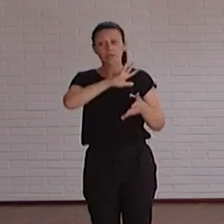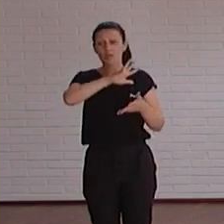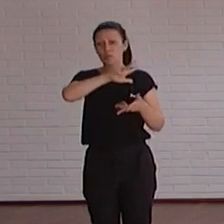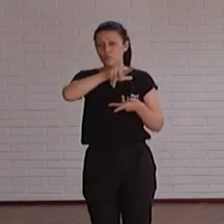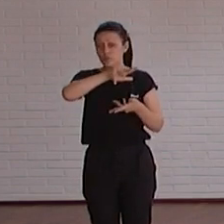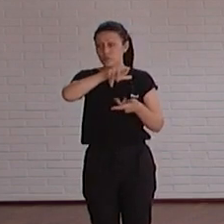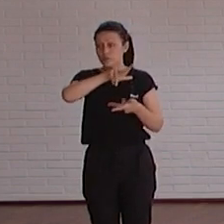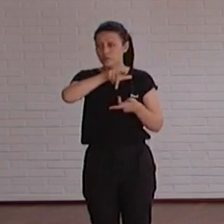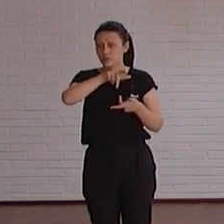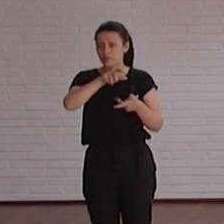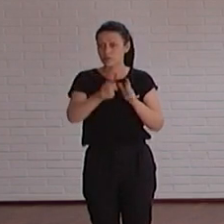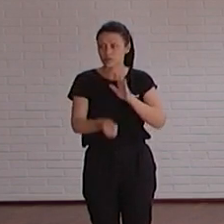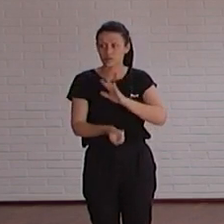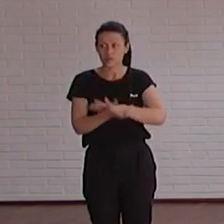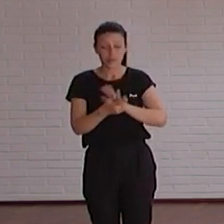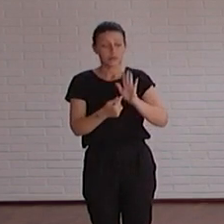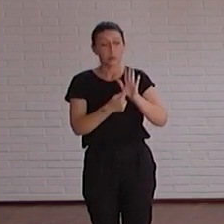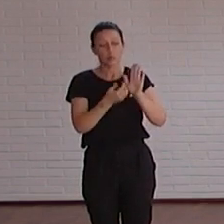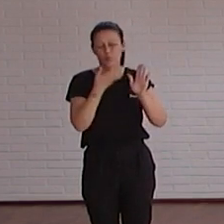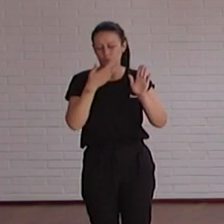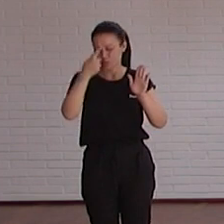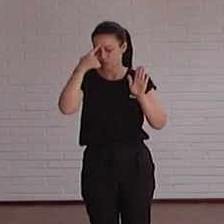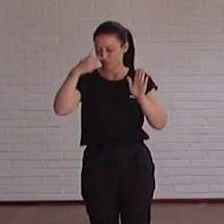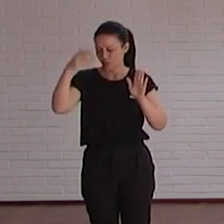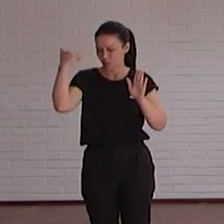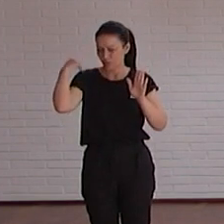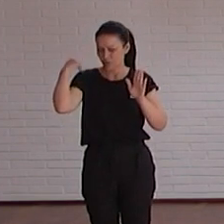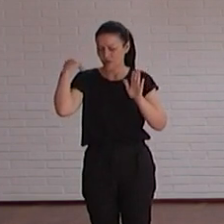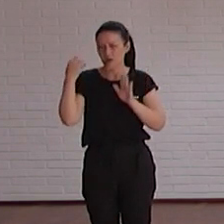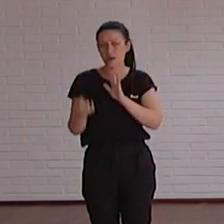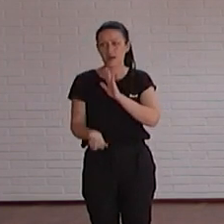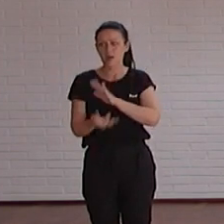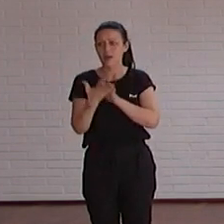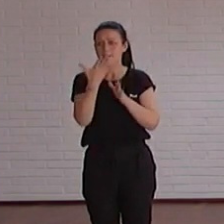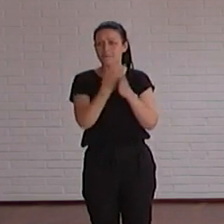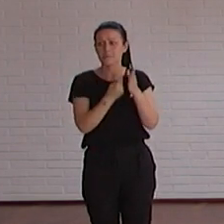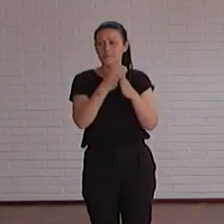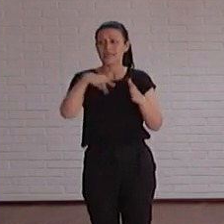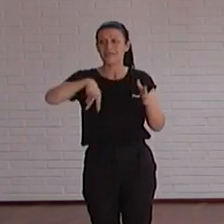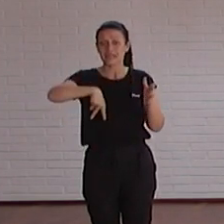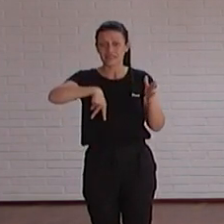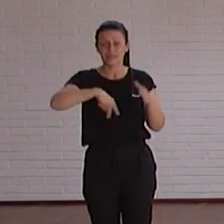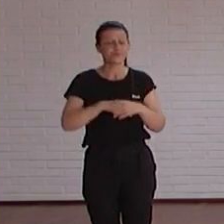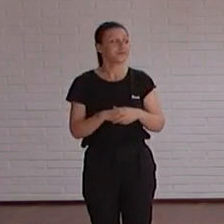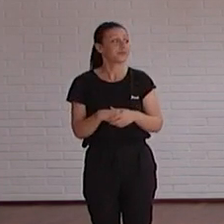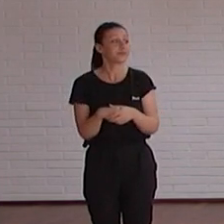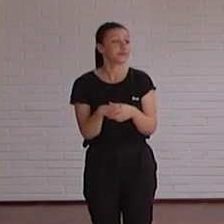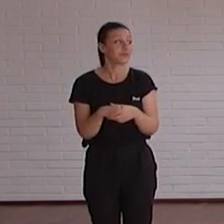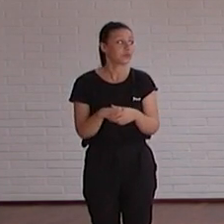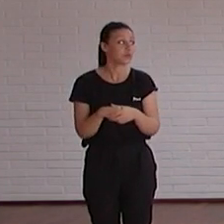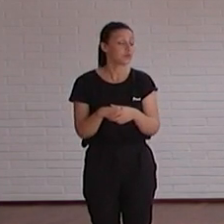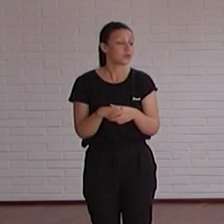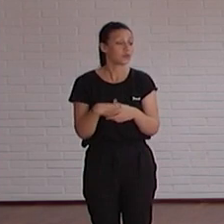hemos dado o sea yo recuerdo por ejemplo cuando la creación de la aplicación de Navilens bueno lo de la